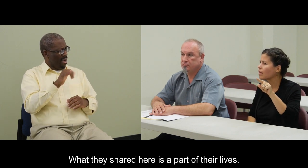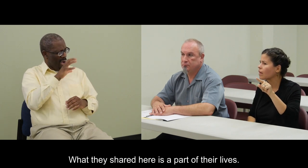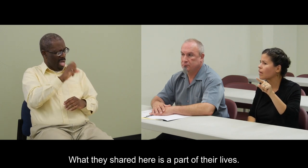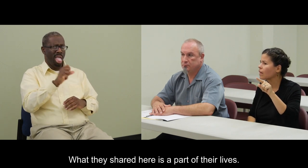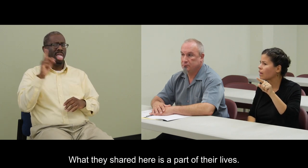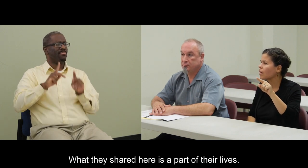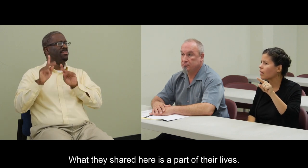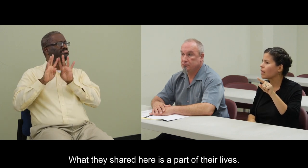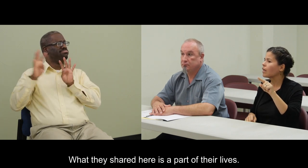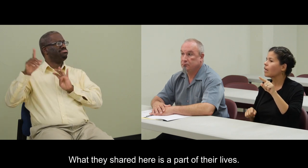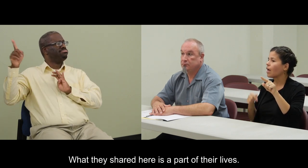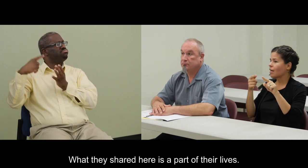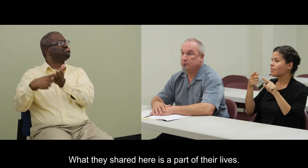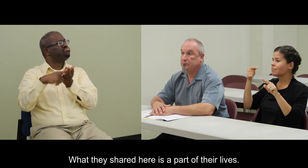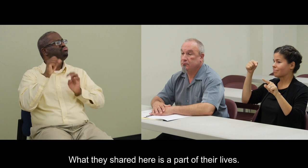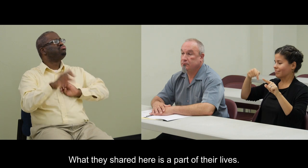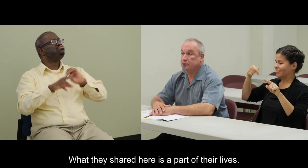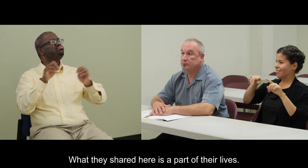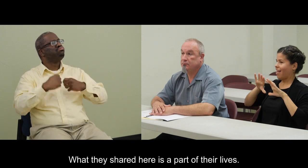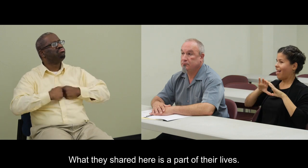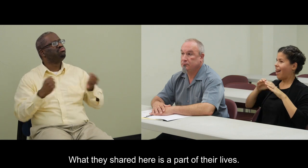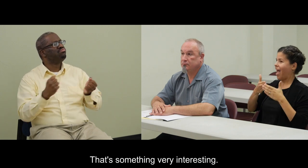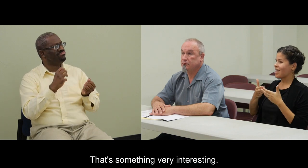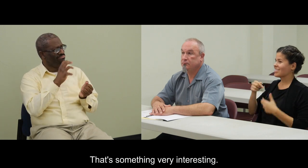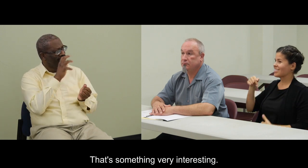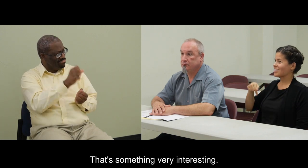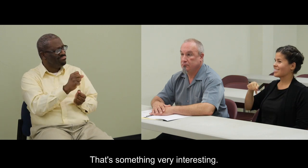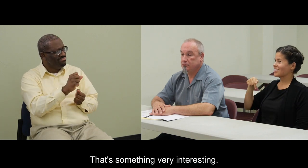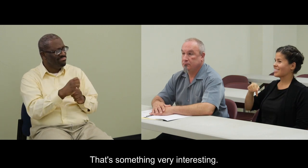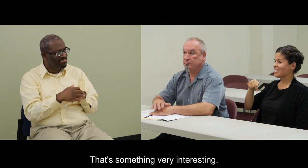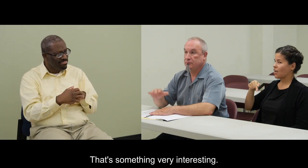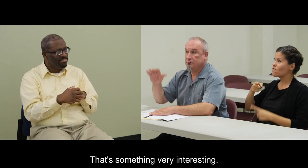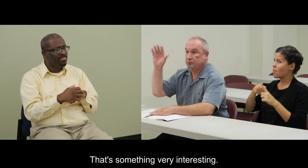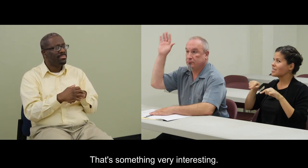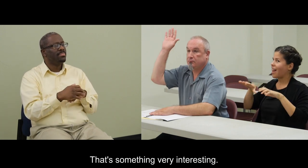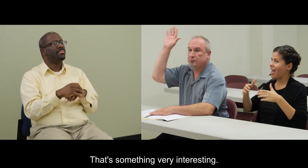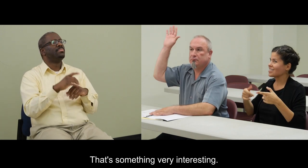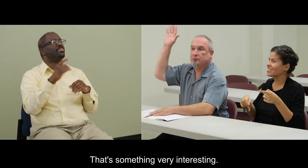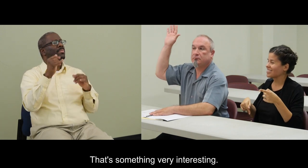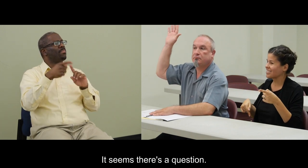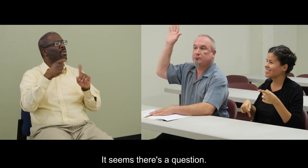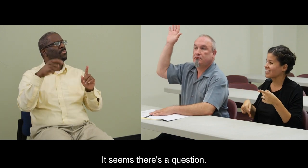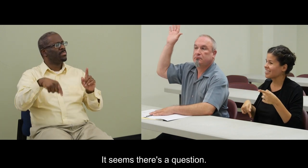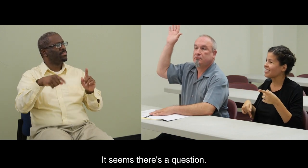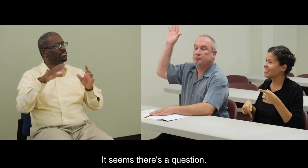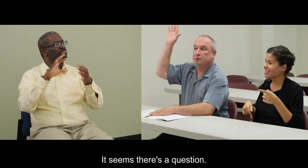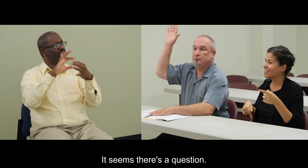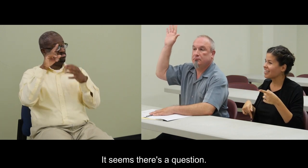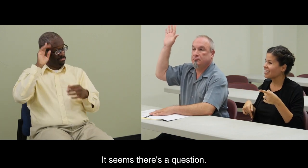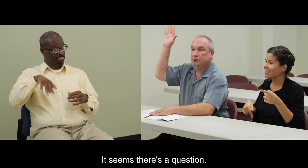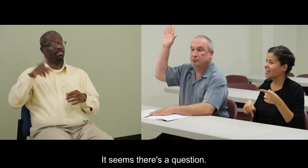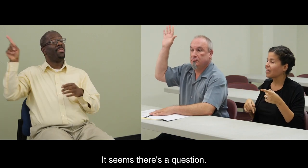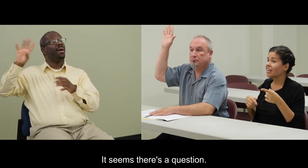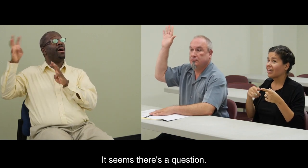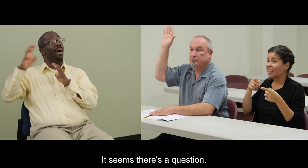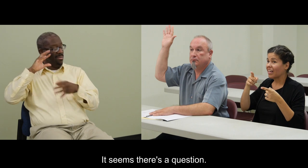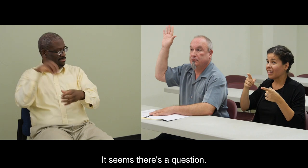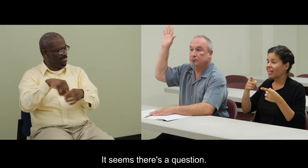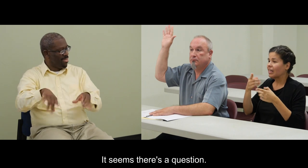compartieron aquí es parte de sus vidas. Algo muy interesante. Oh, parece que hay una pregunta.